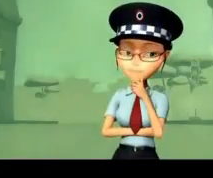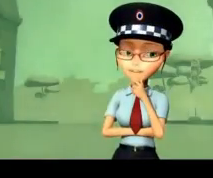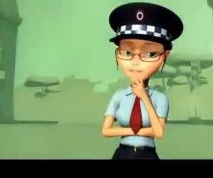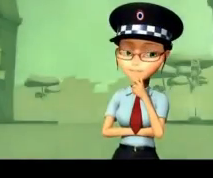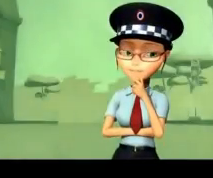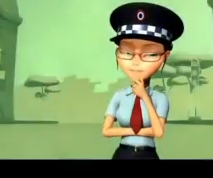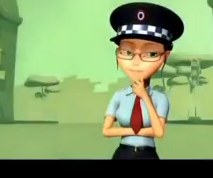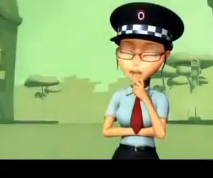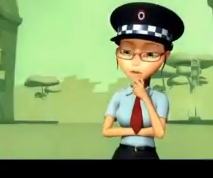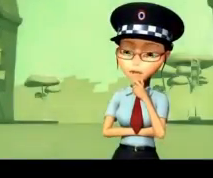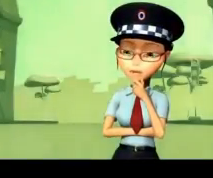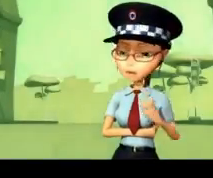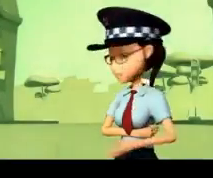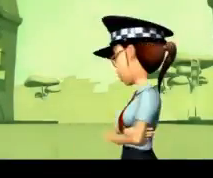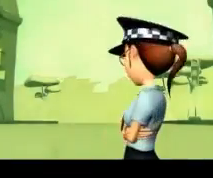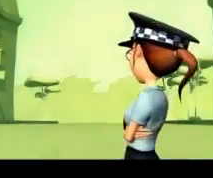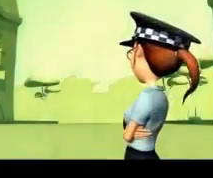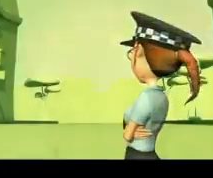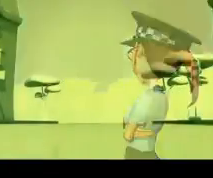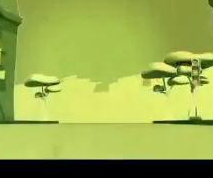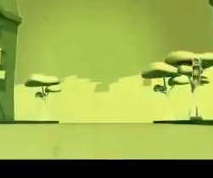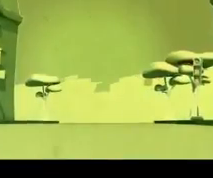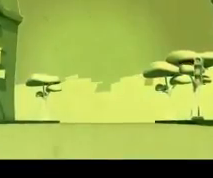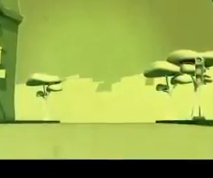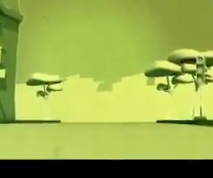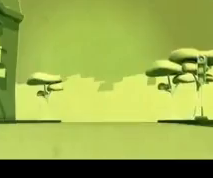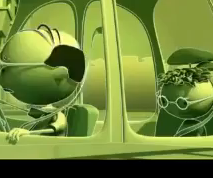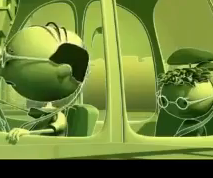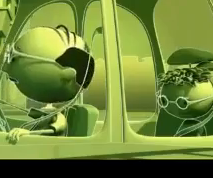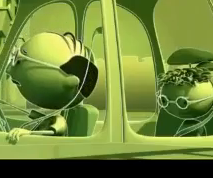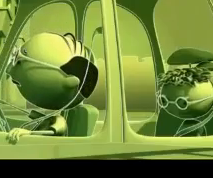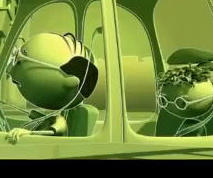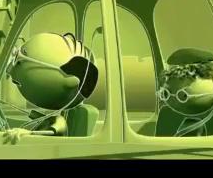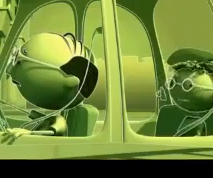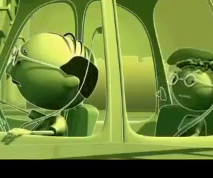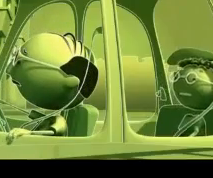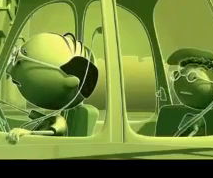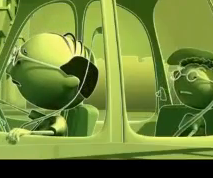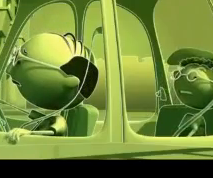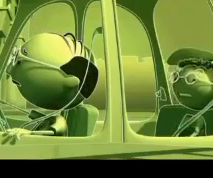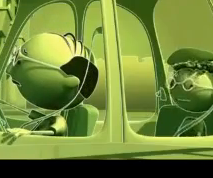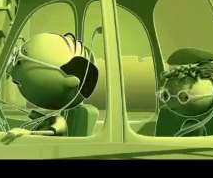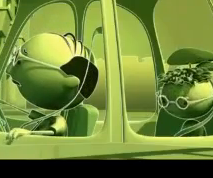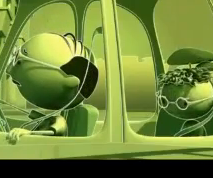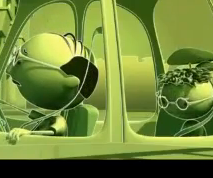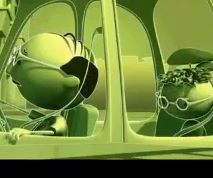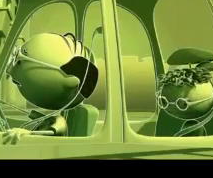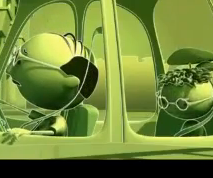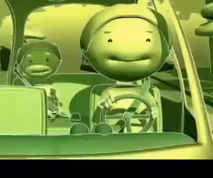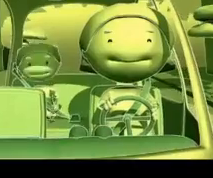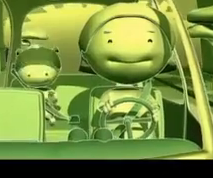Ese día, un poco después, mientras Víctor y su padre aún esperaban que una grúa fuera a sacarles del agujero,